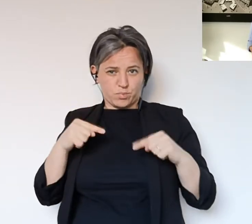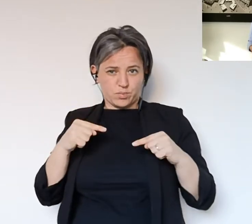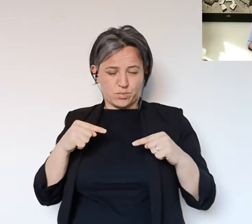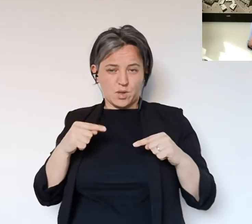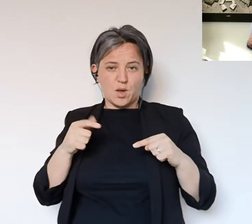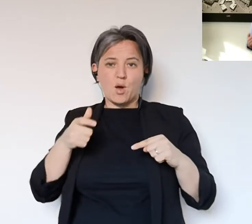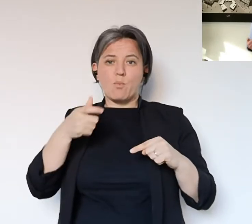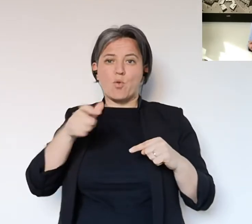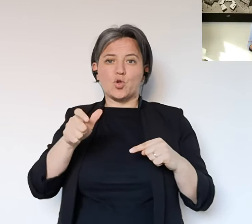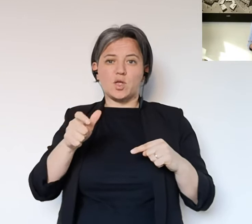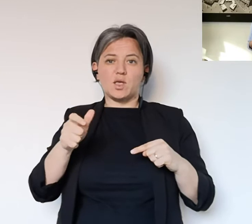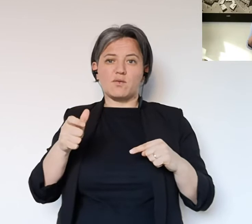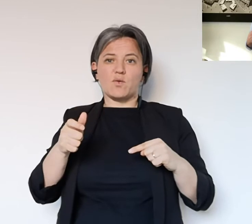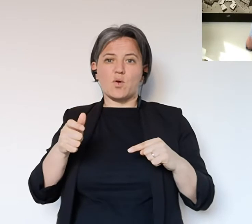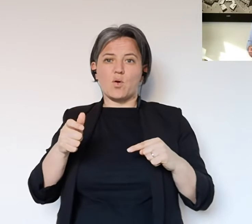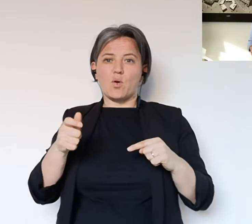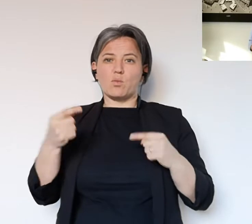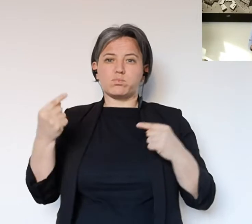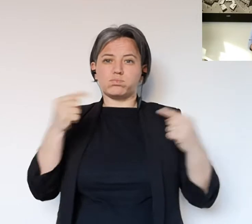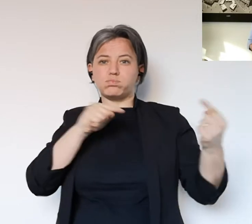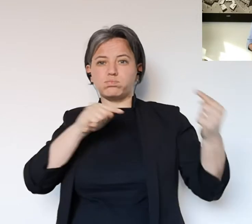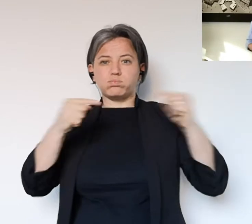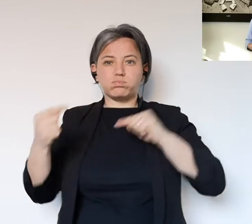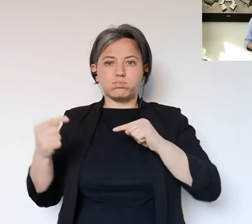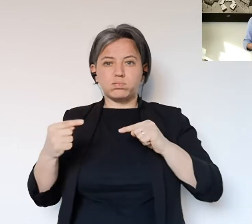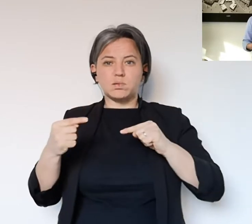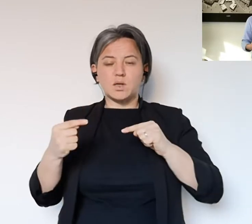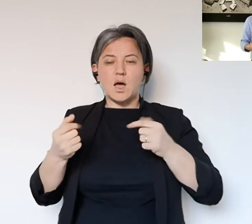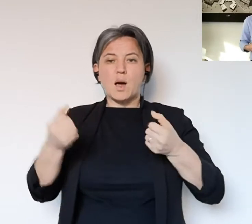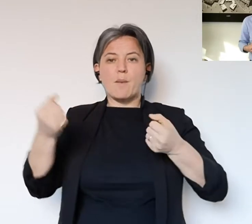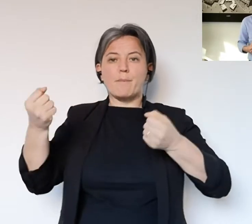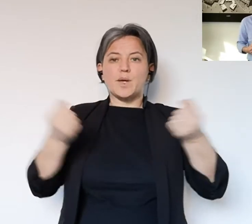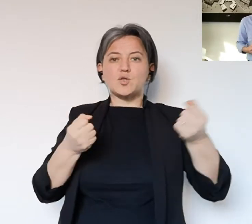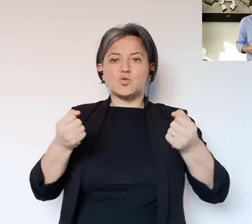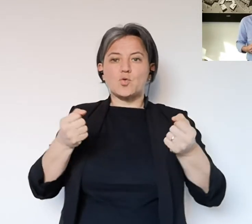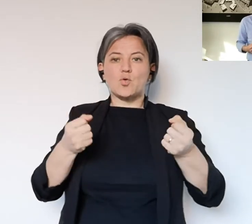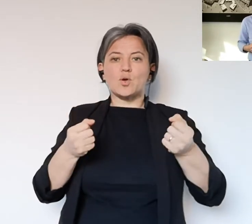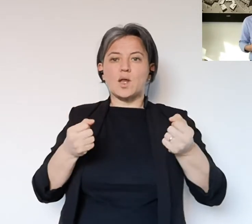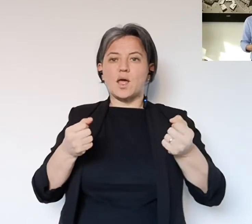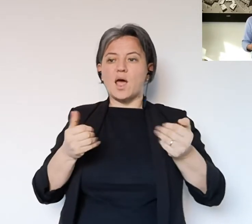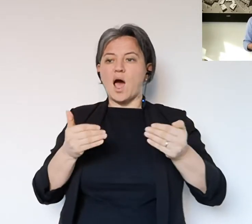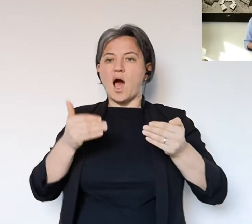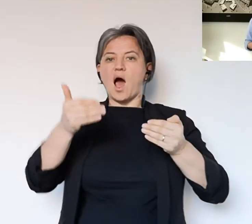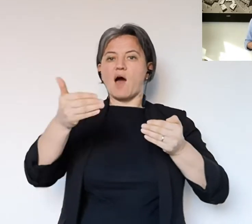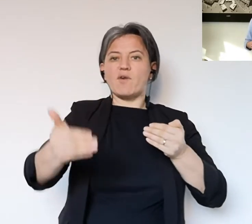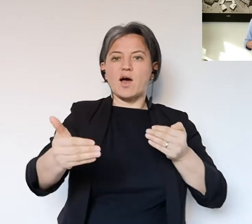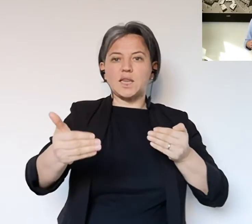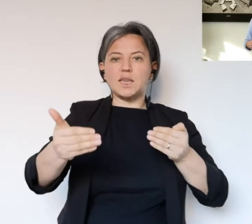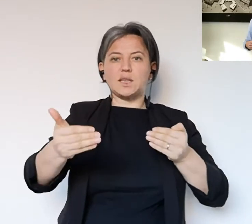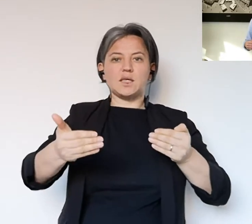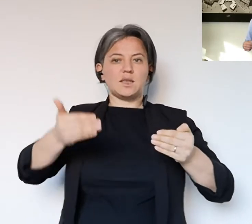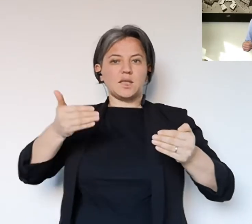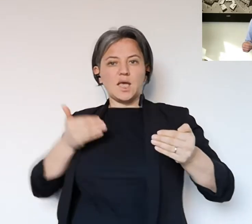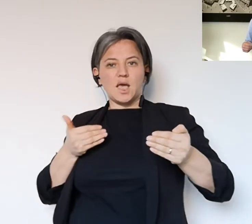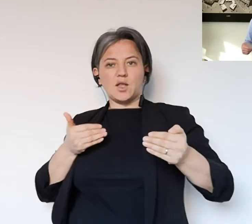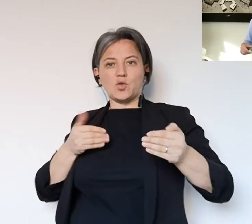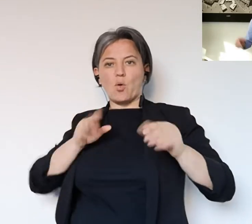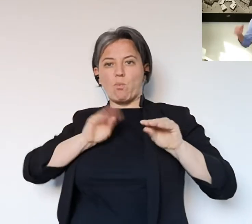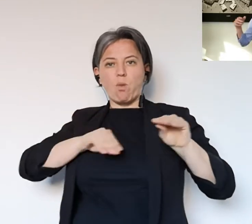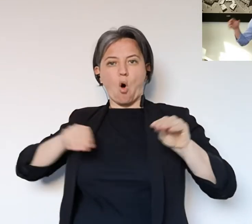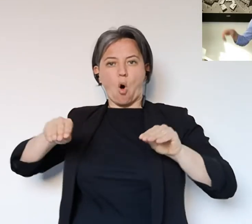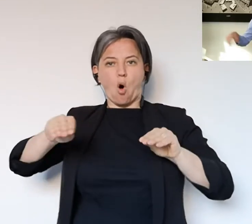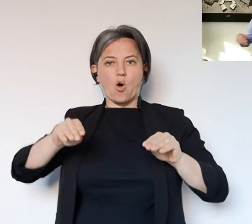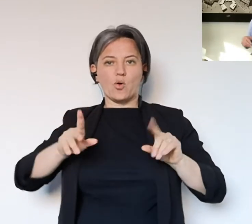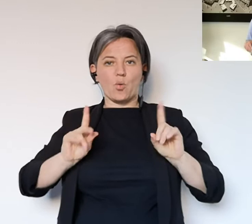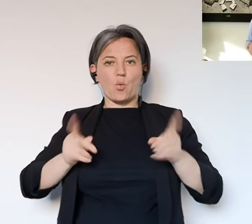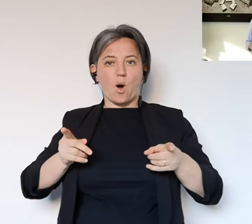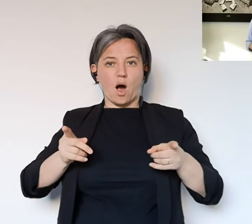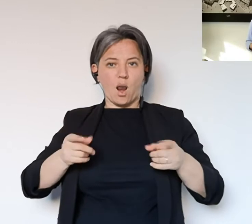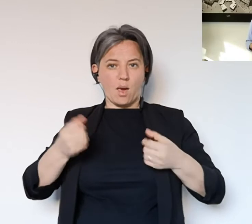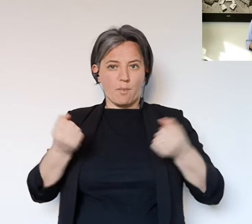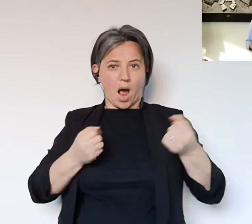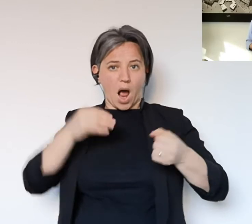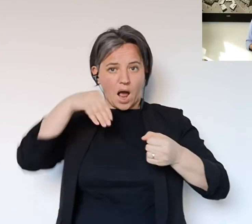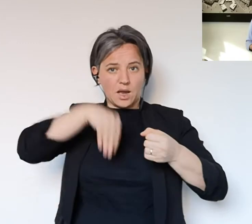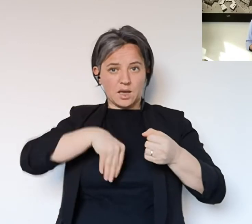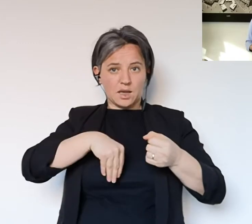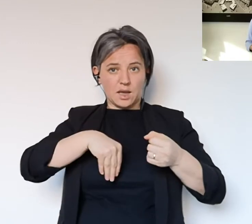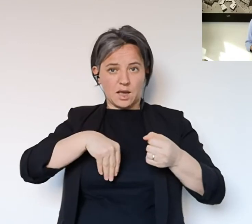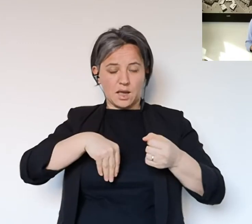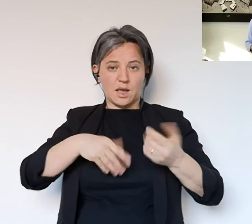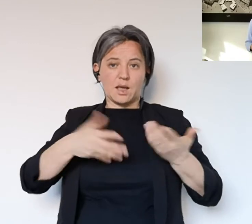chiedo perché sapete che c'è stata tutta la querelle davanti, dietro, di fianco dove deve